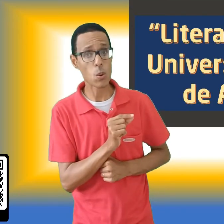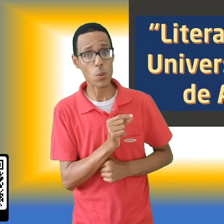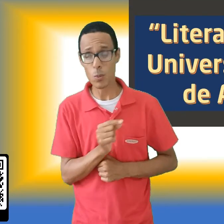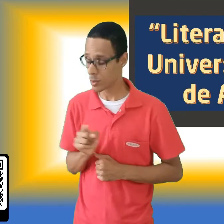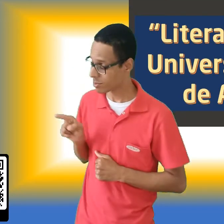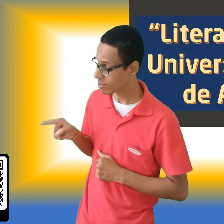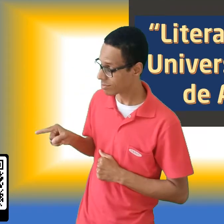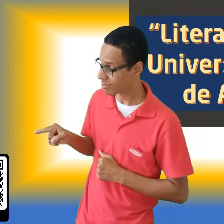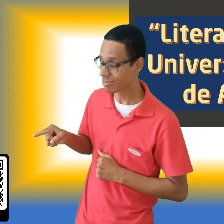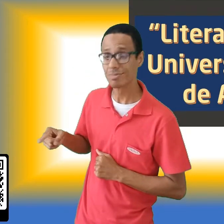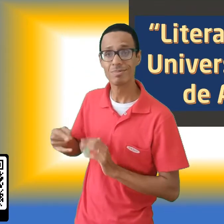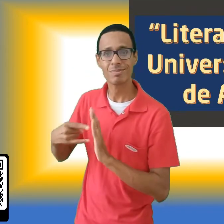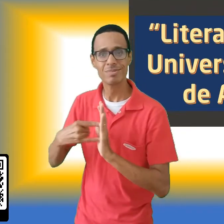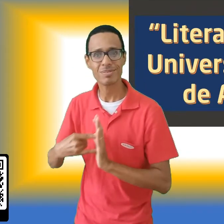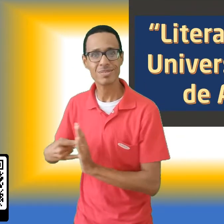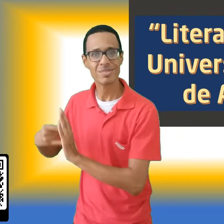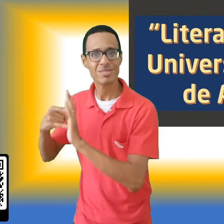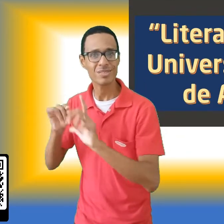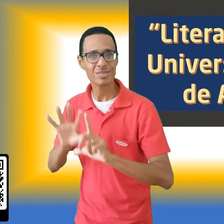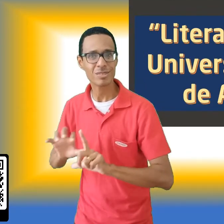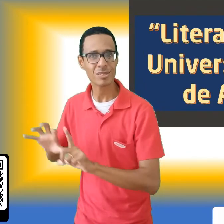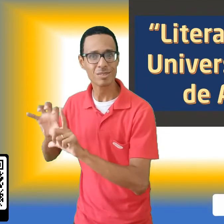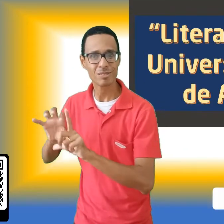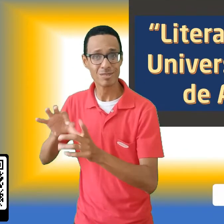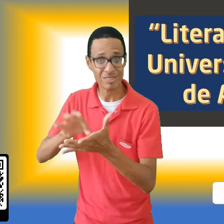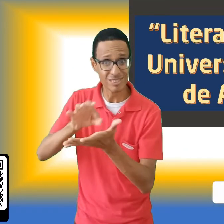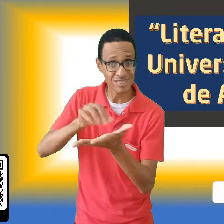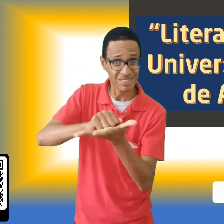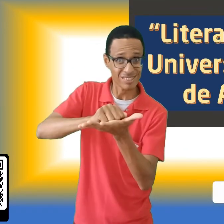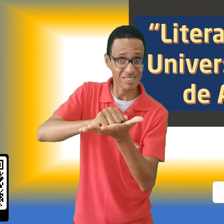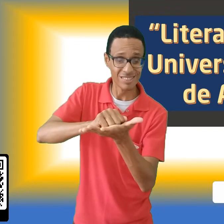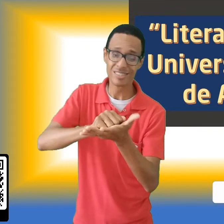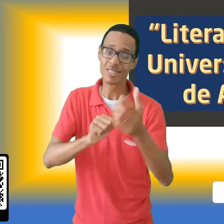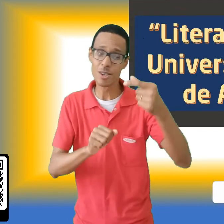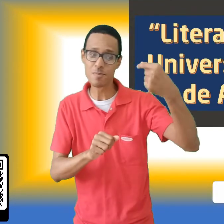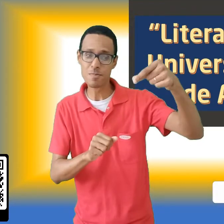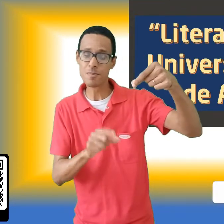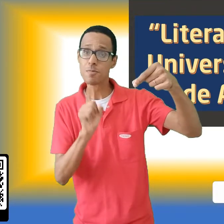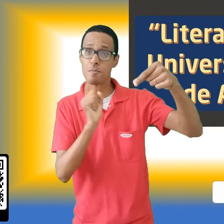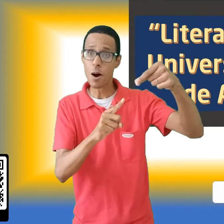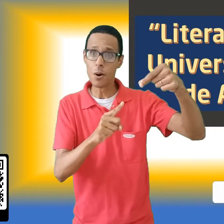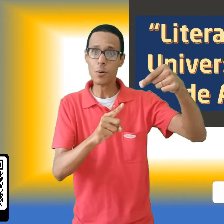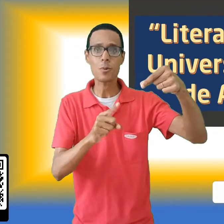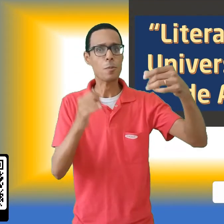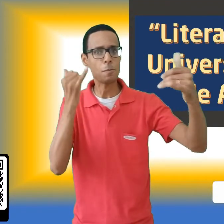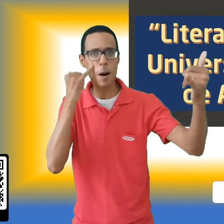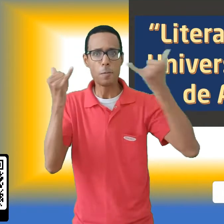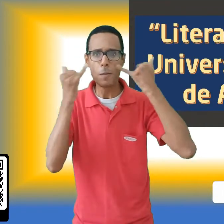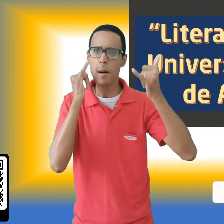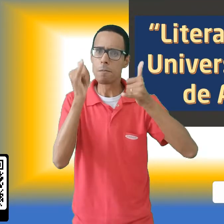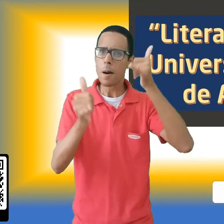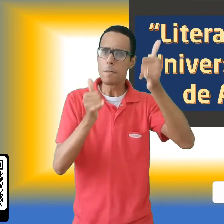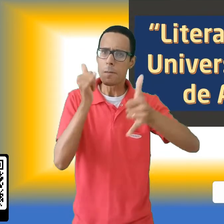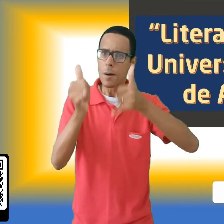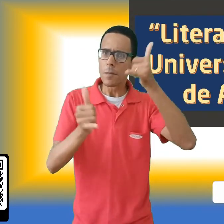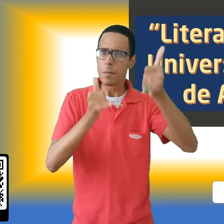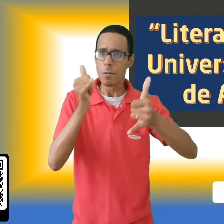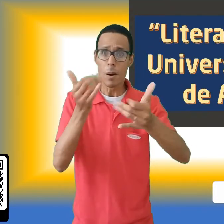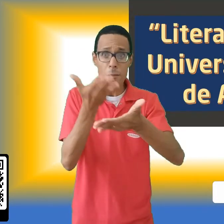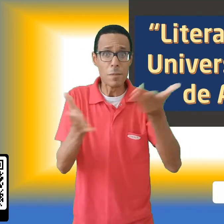cantinho ou faça a leitura do QR Code para se inscrever. Ative o sininho de notificações para não ficar